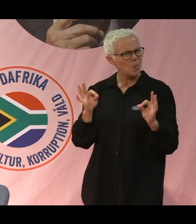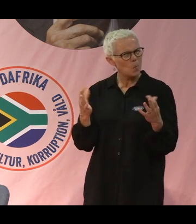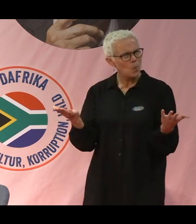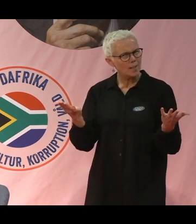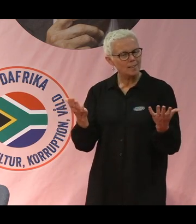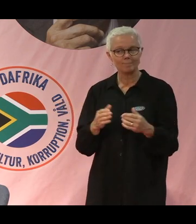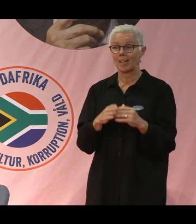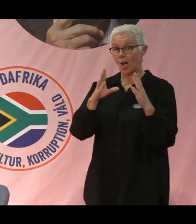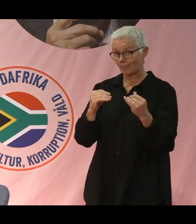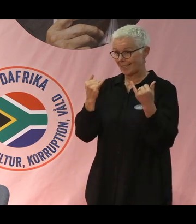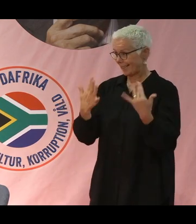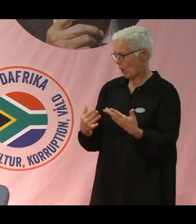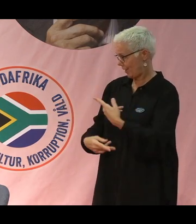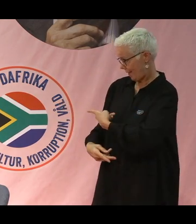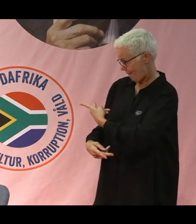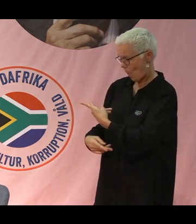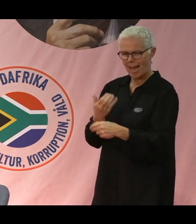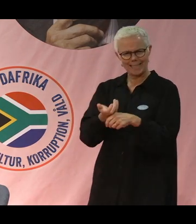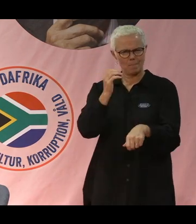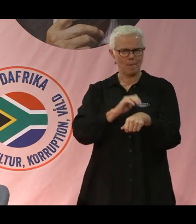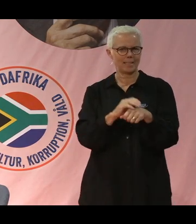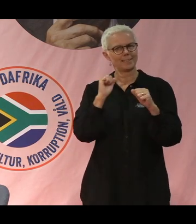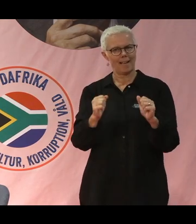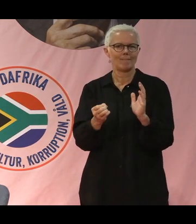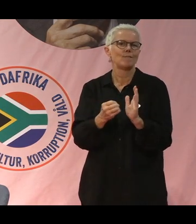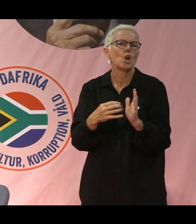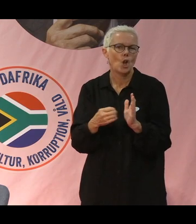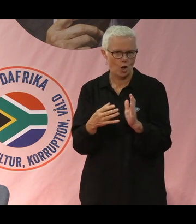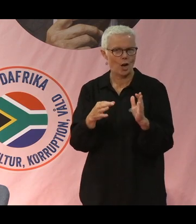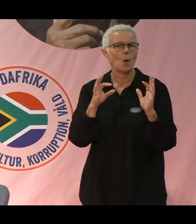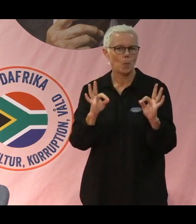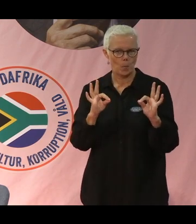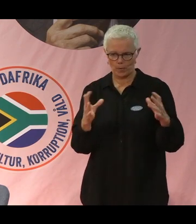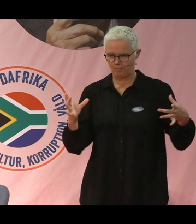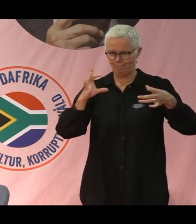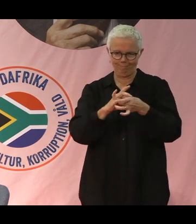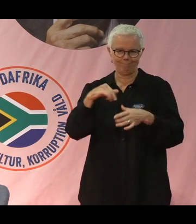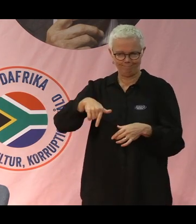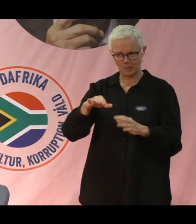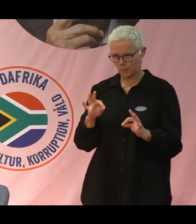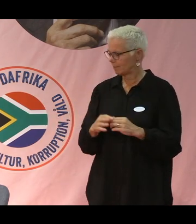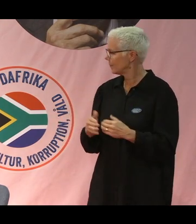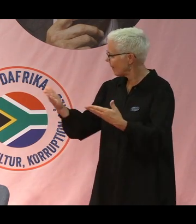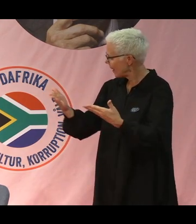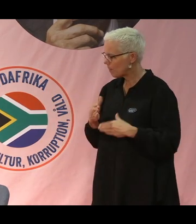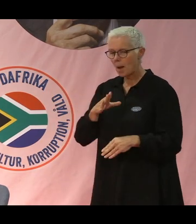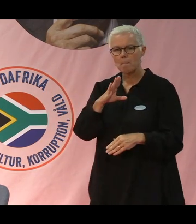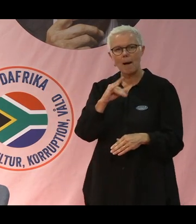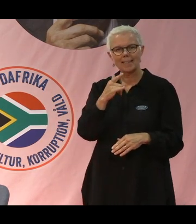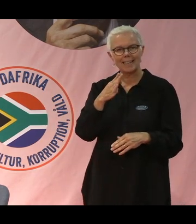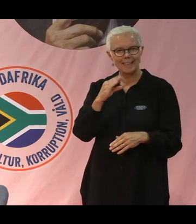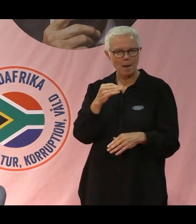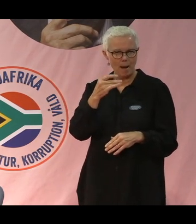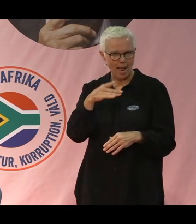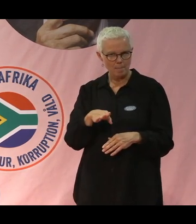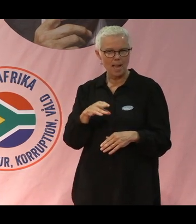Idag så har jag med mig två experter som ska förklara hur det här kan hänga ihop. Välkommen Matilda Palm som är